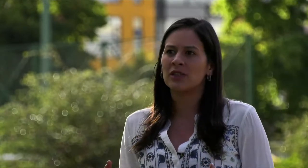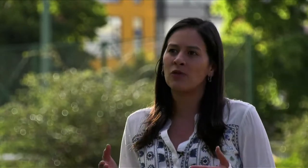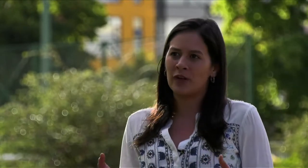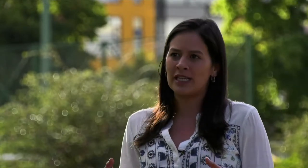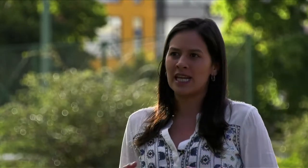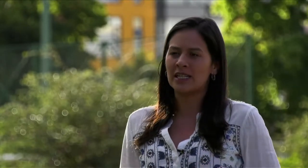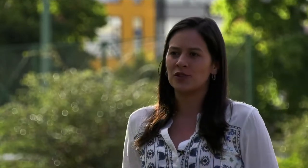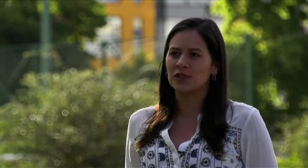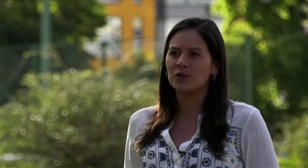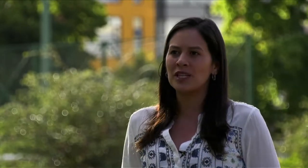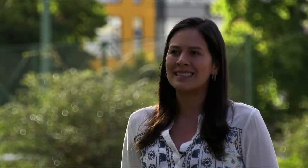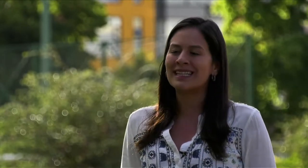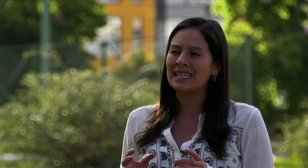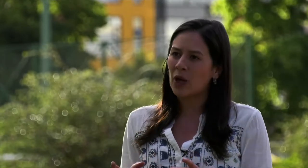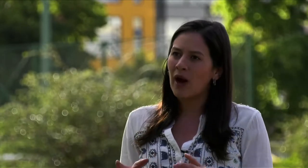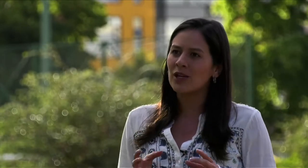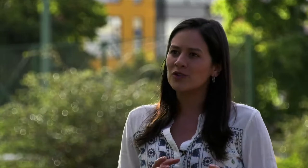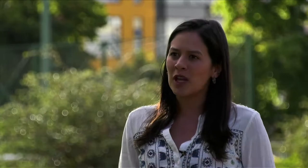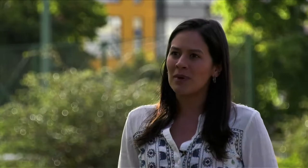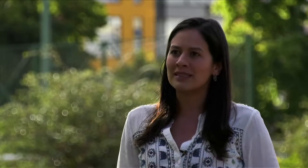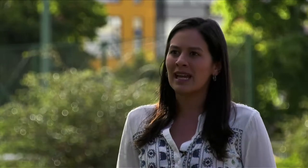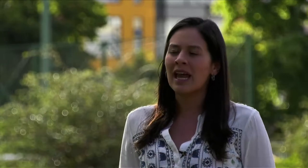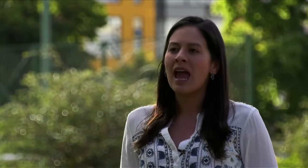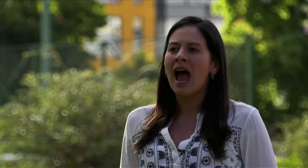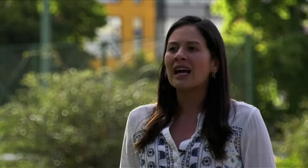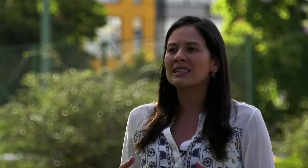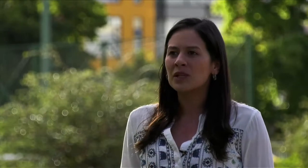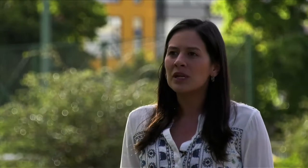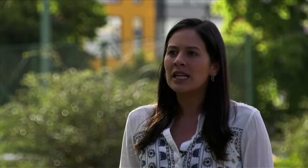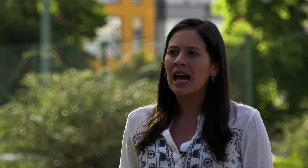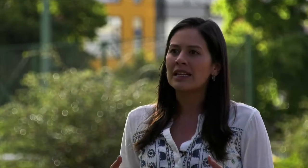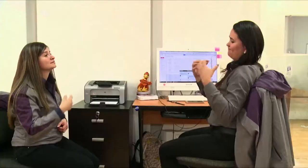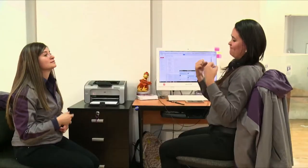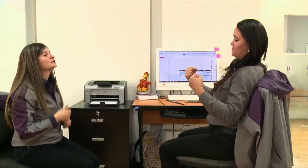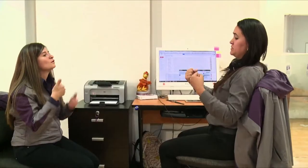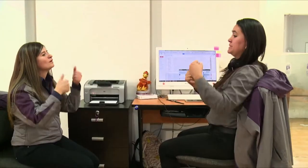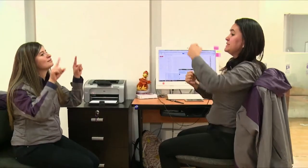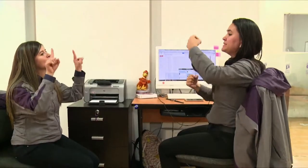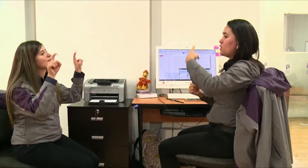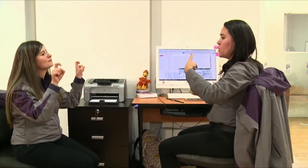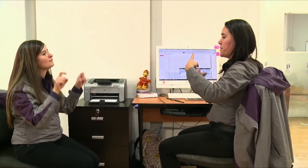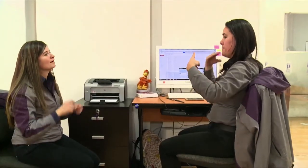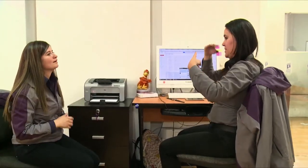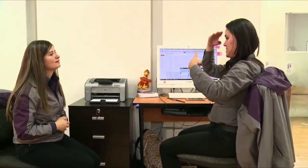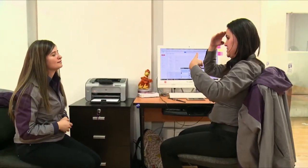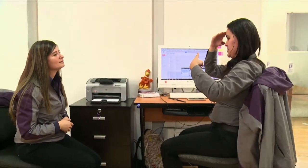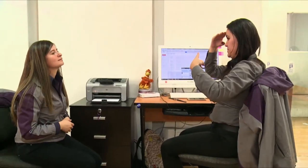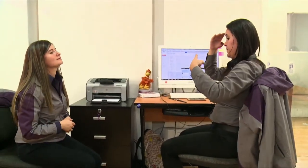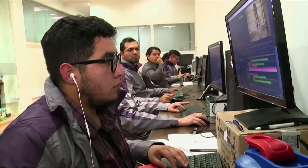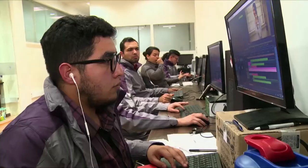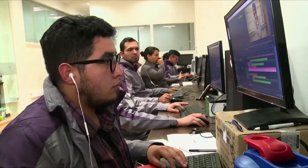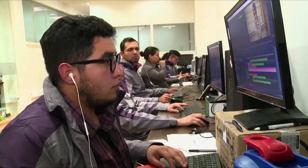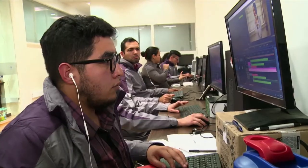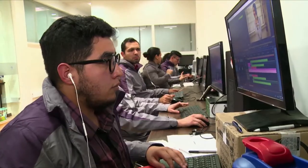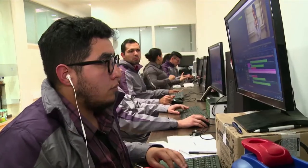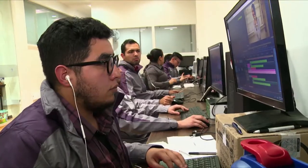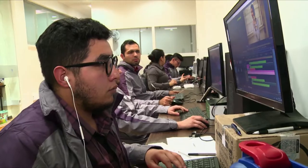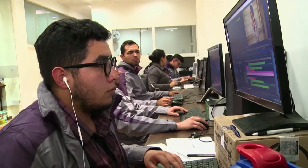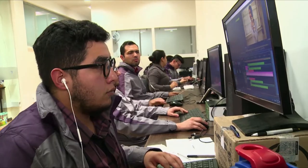Conferencia de Naciones Unidas y que trabaja en los temas de accesibilidad y de inclusión de personas con discapacidad. Este reconocimiento es muy importante